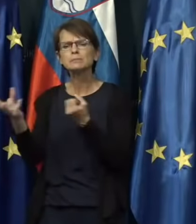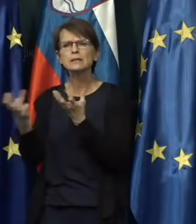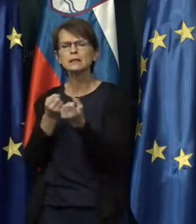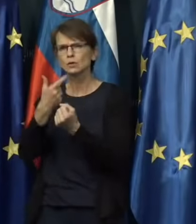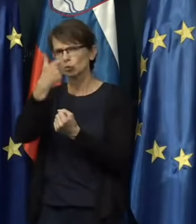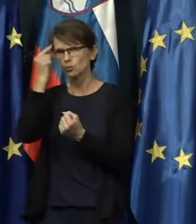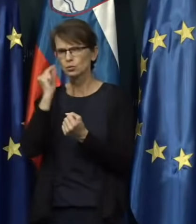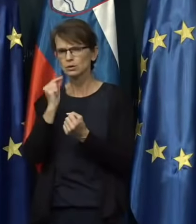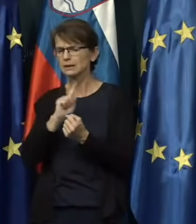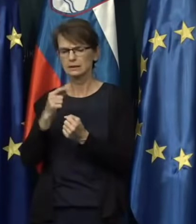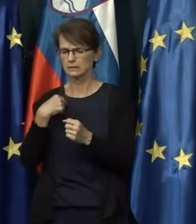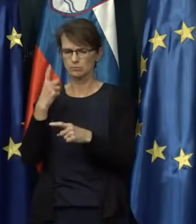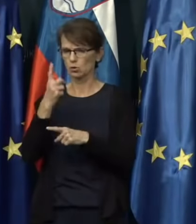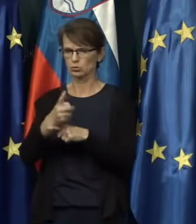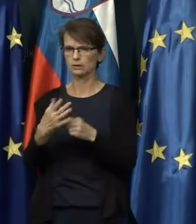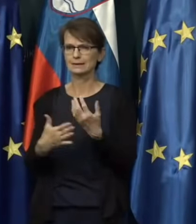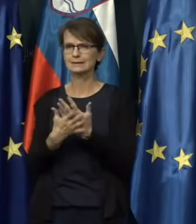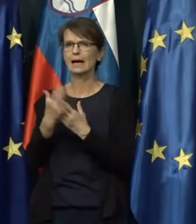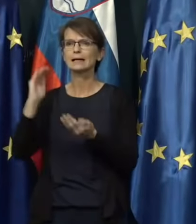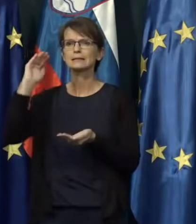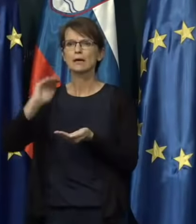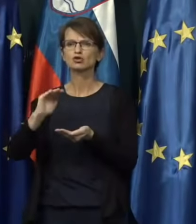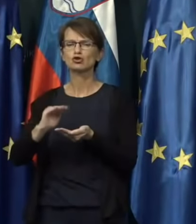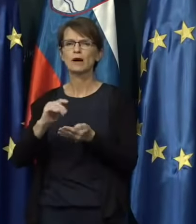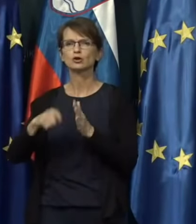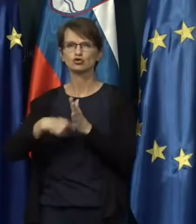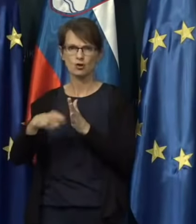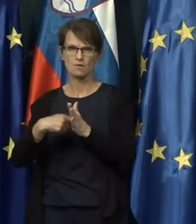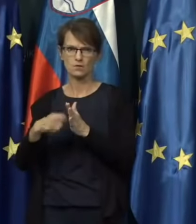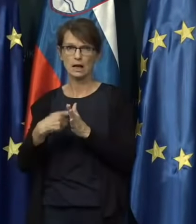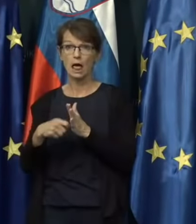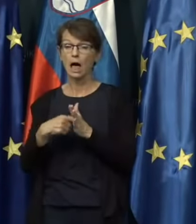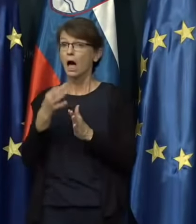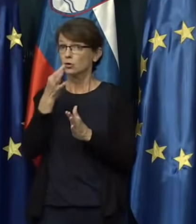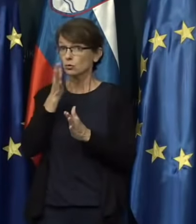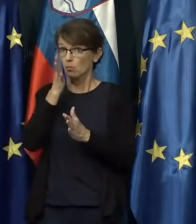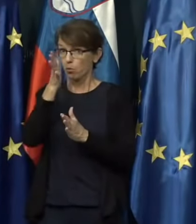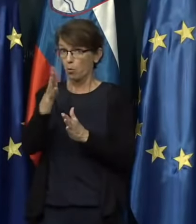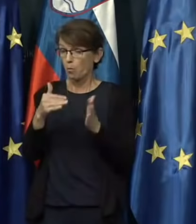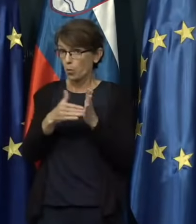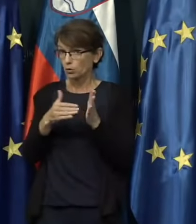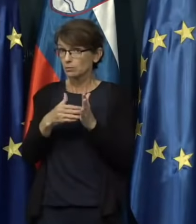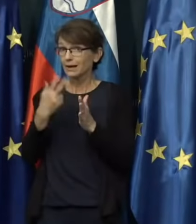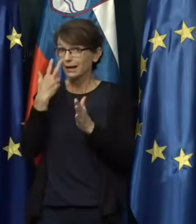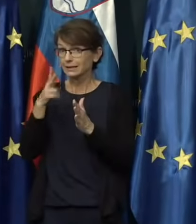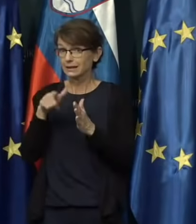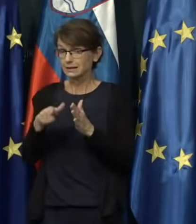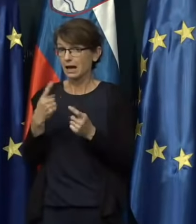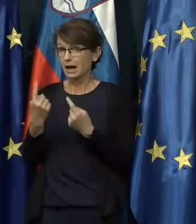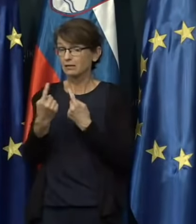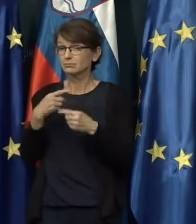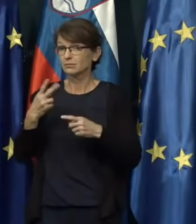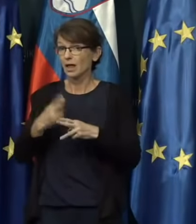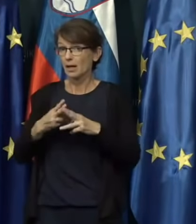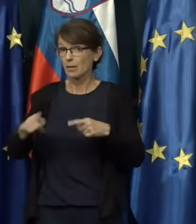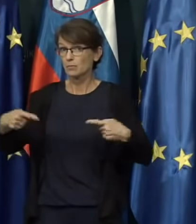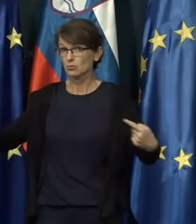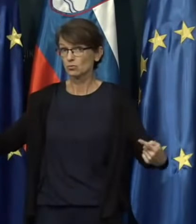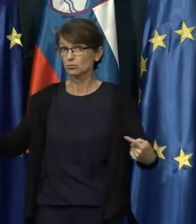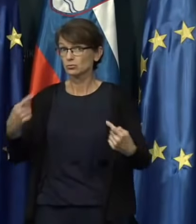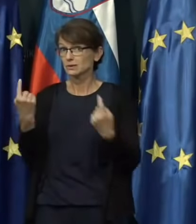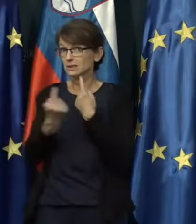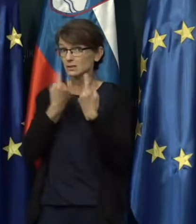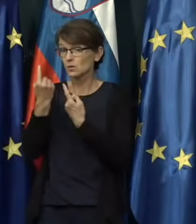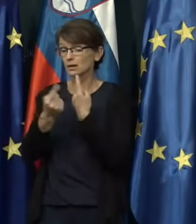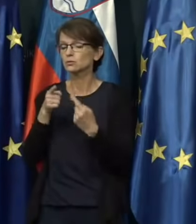zmanjševanje števila. Je pa to, v kolikor bi bilo potrebno glede na epidemiološko situacijo, naslednji korak.